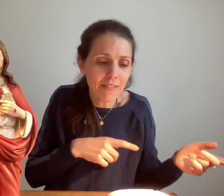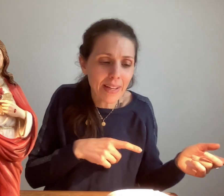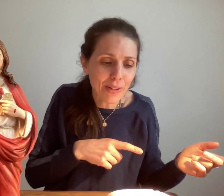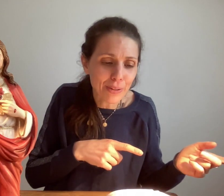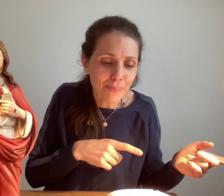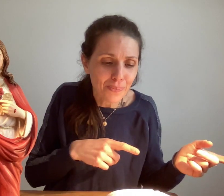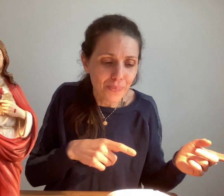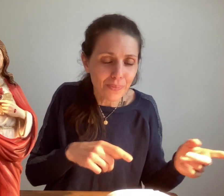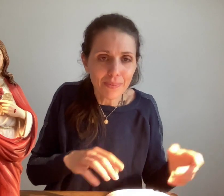'avait